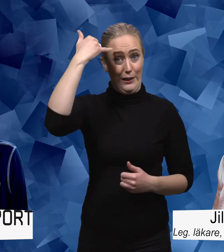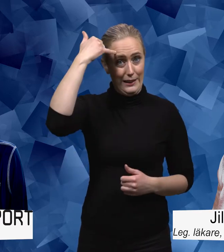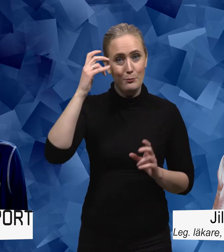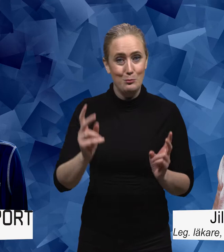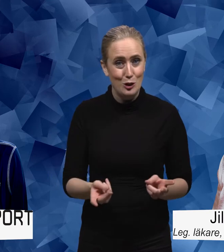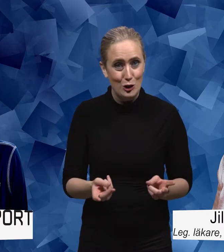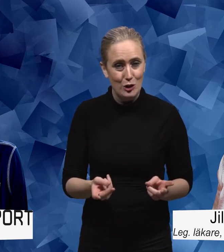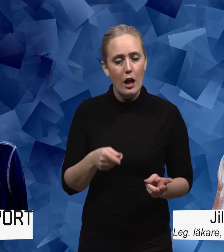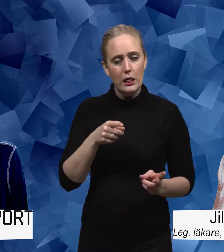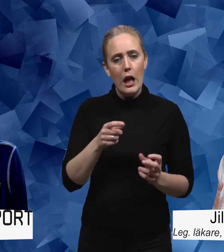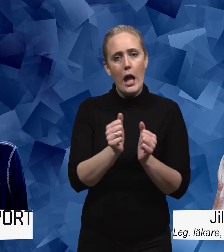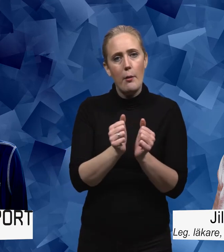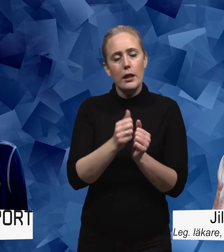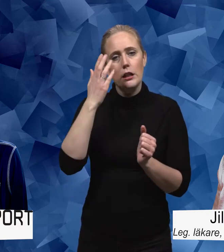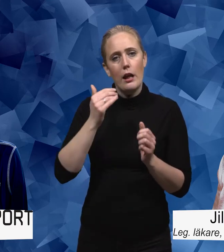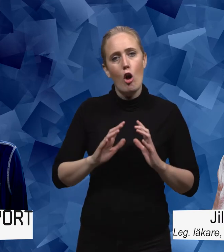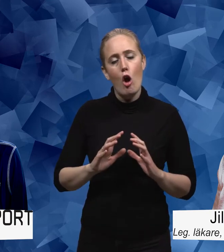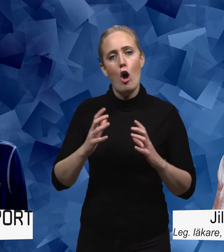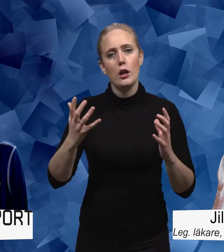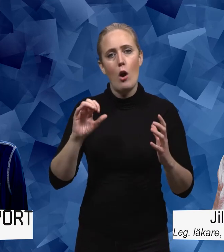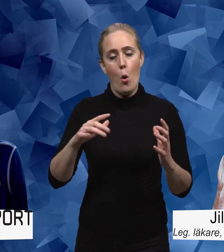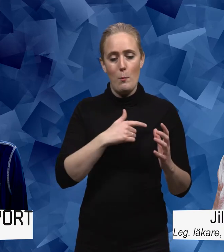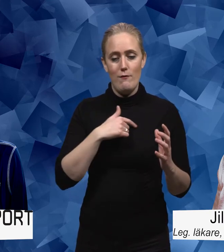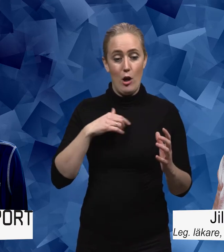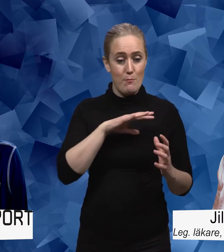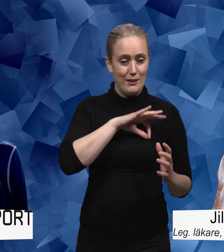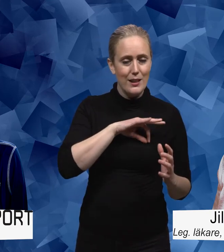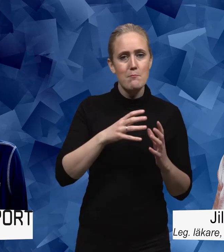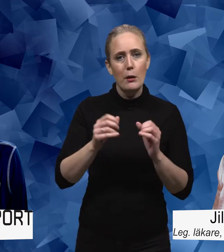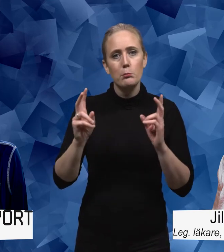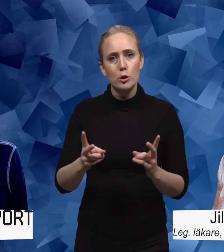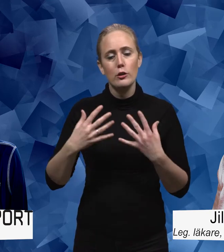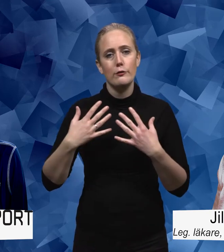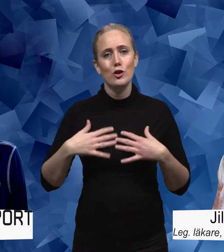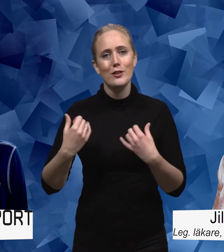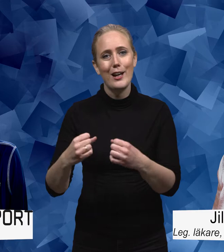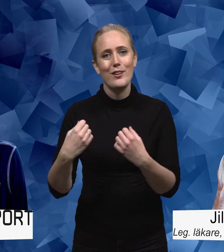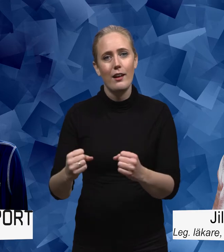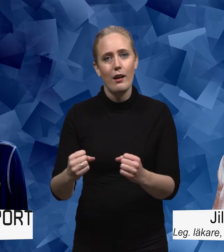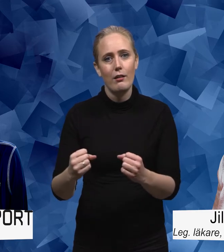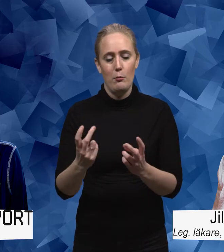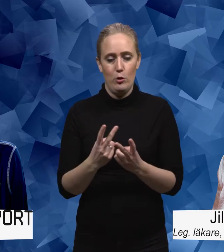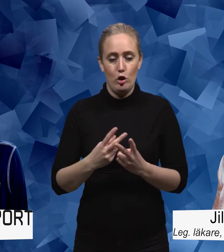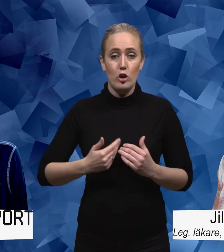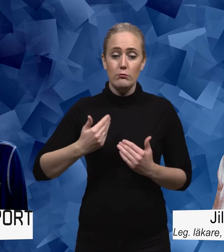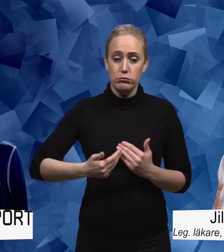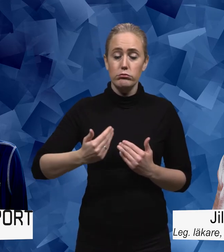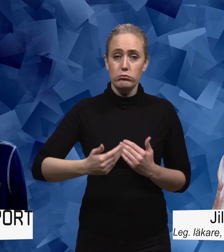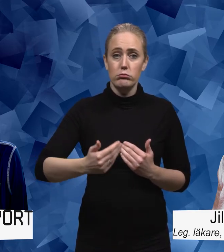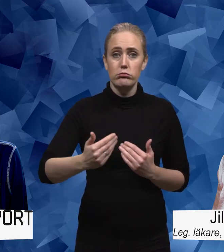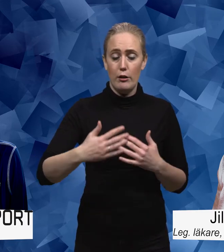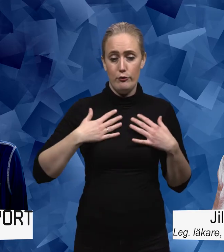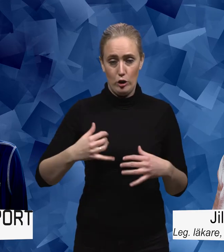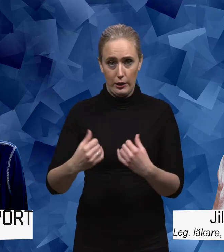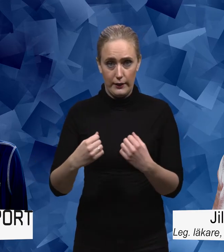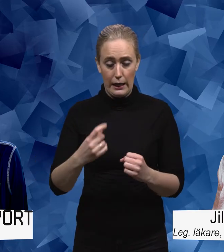knoppen. Det kan man också öka med hjälp av fysisk aktivitet. Så att regelbunden fysisk aktivitet under